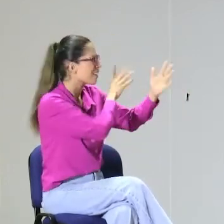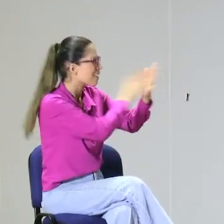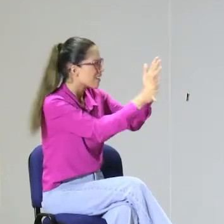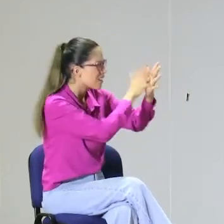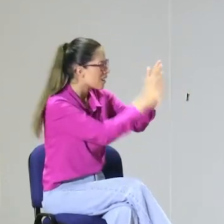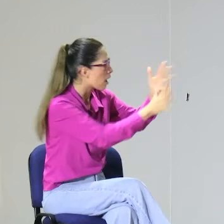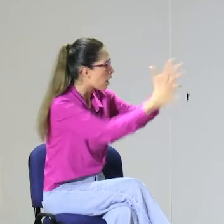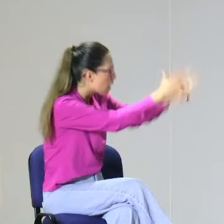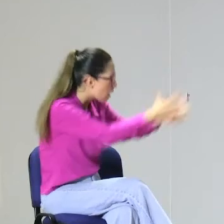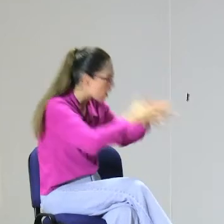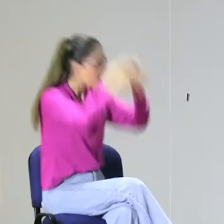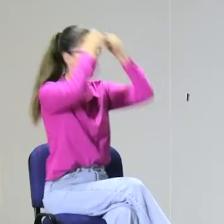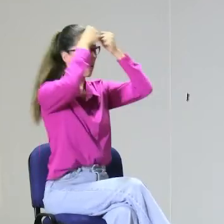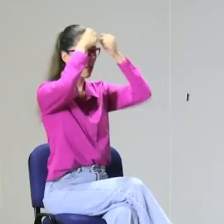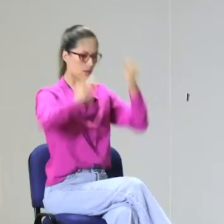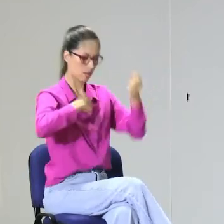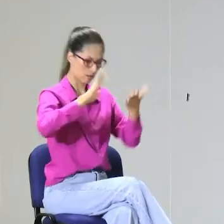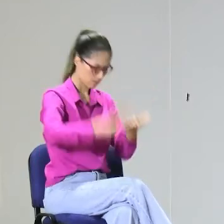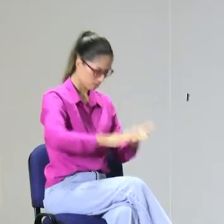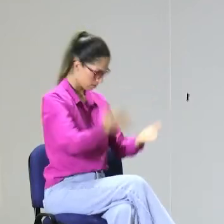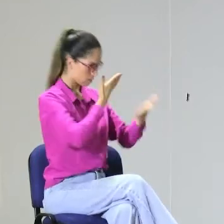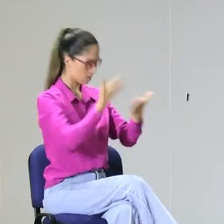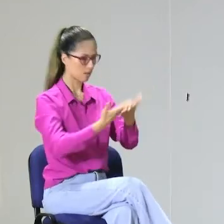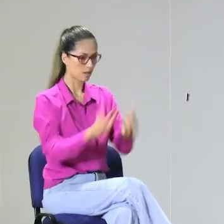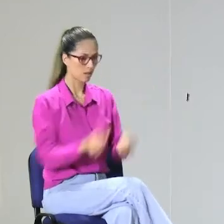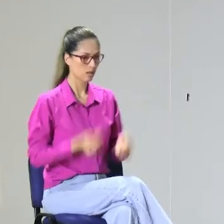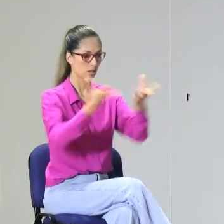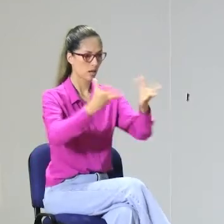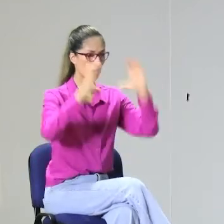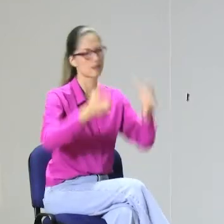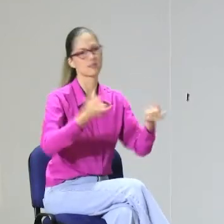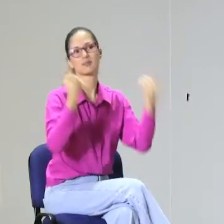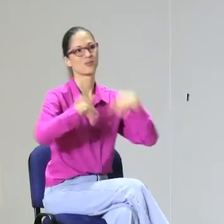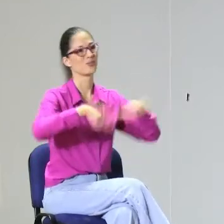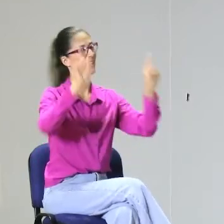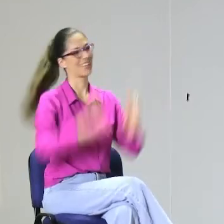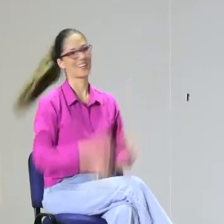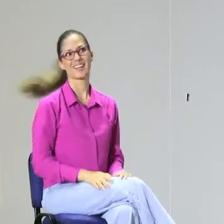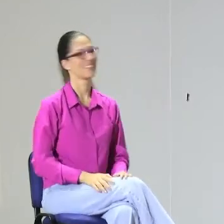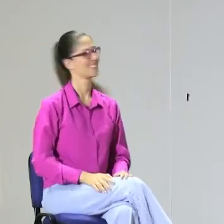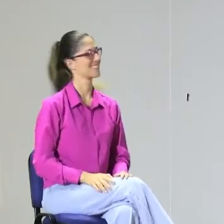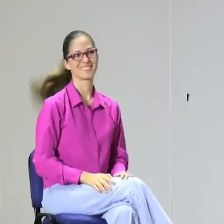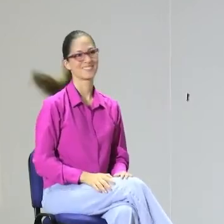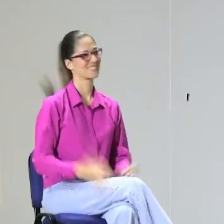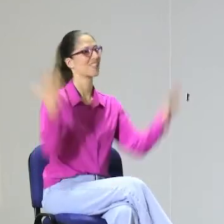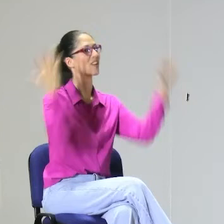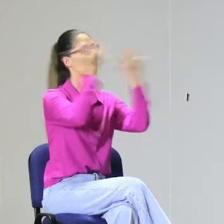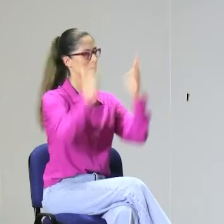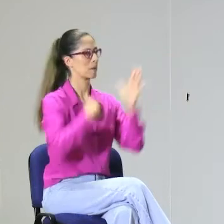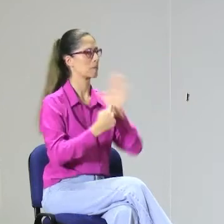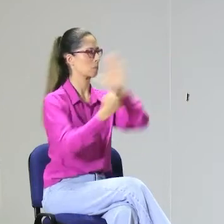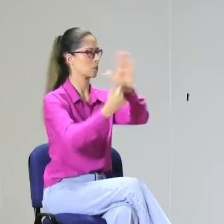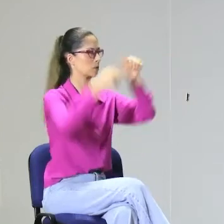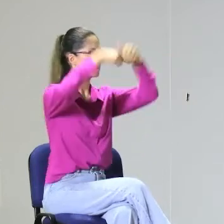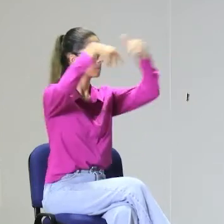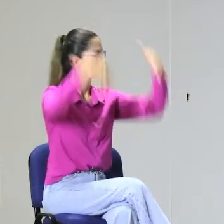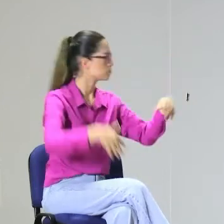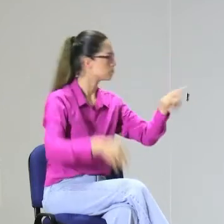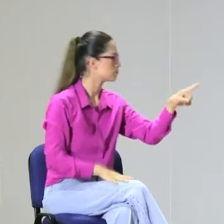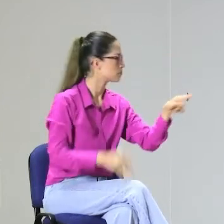de dar matemáticas, pero esto no debe ser así. Es importante que el docente de la clase y no el modelo